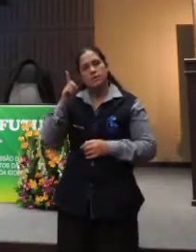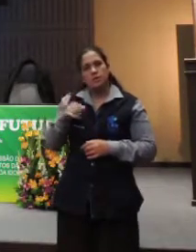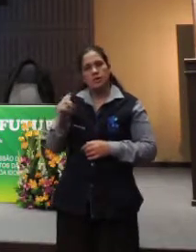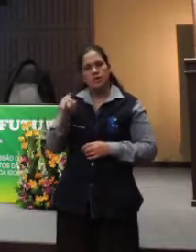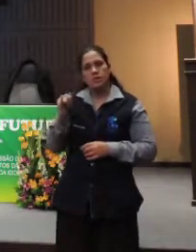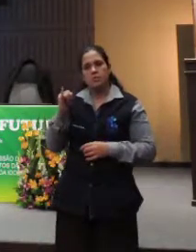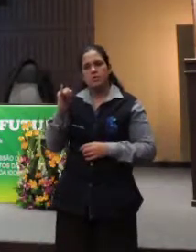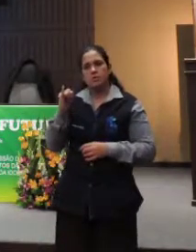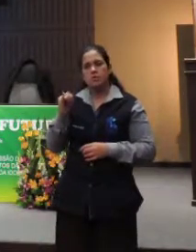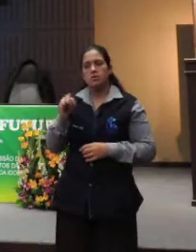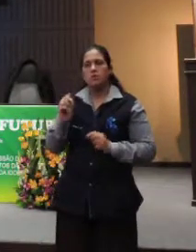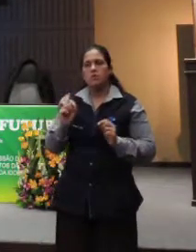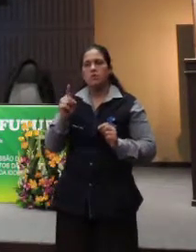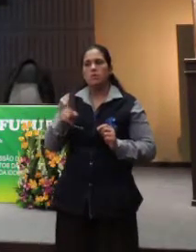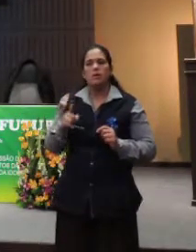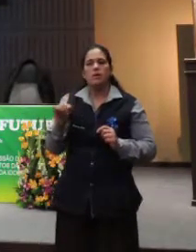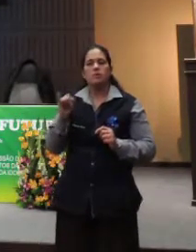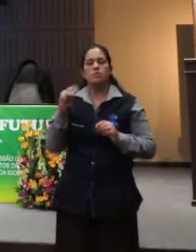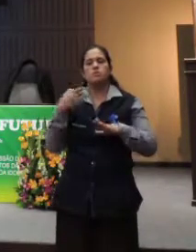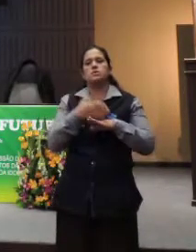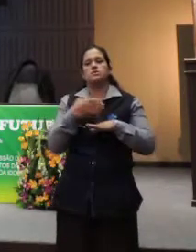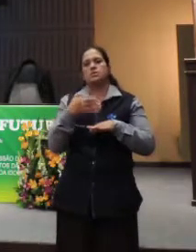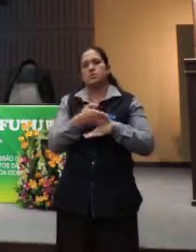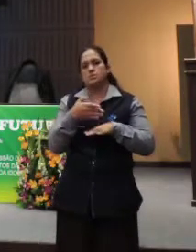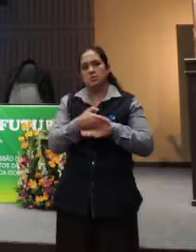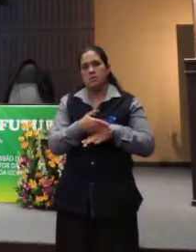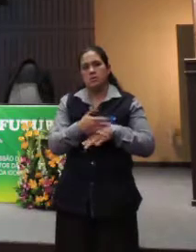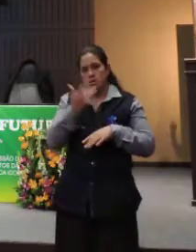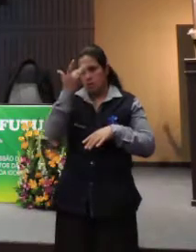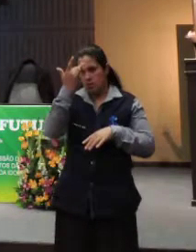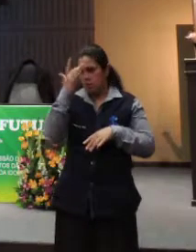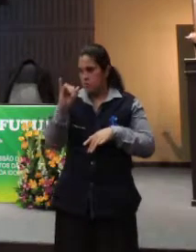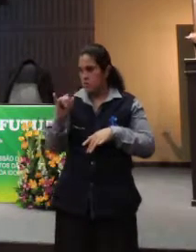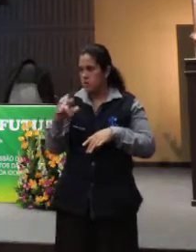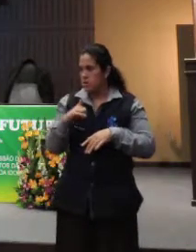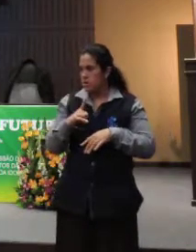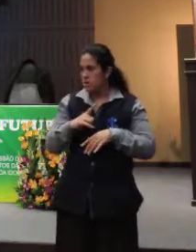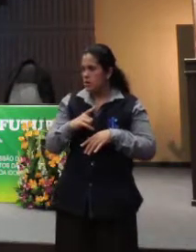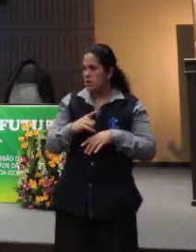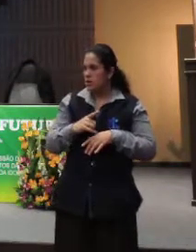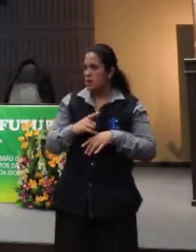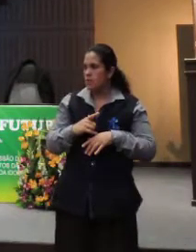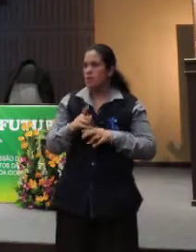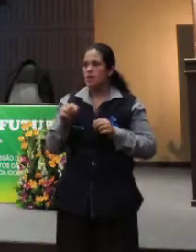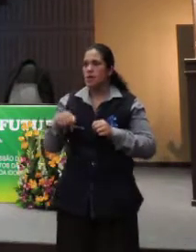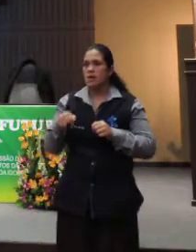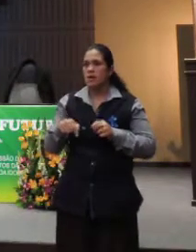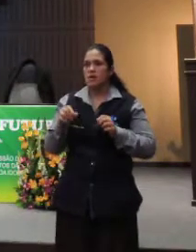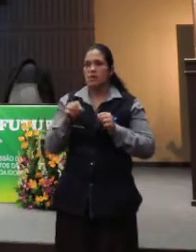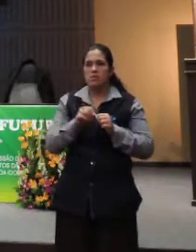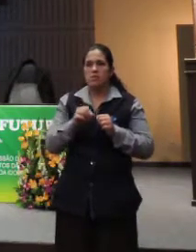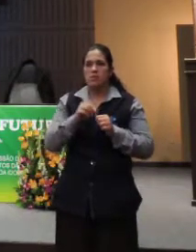a importância da acessibilidade. Até se alguém já estava aqui no evento, semana passada, CREA,